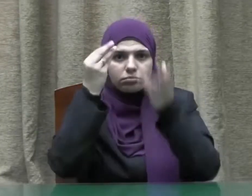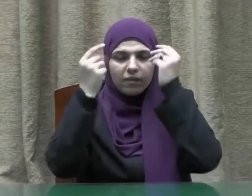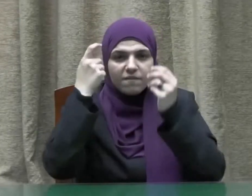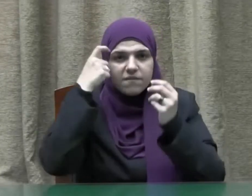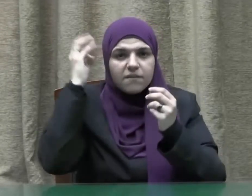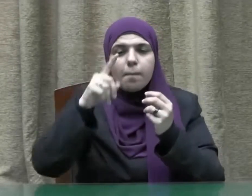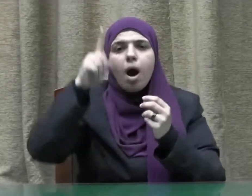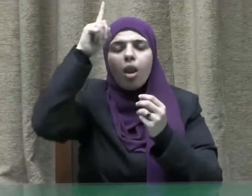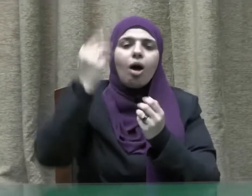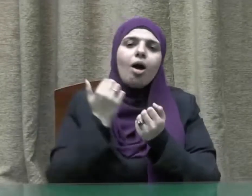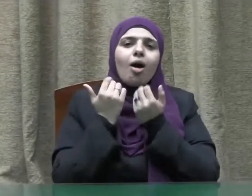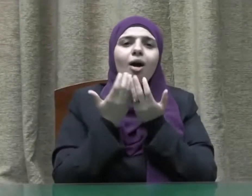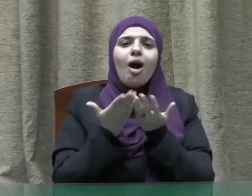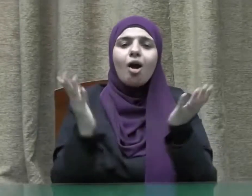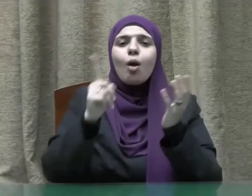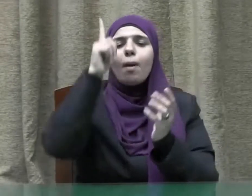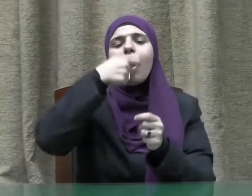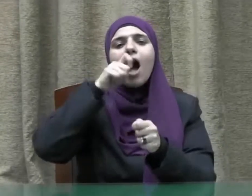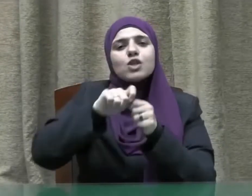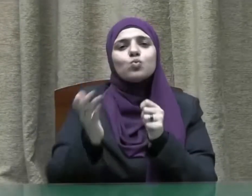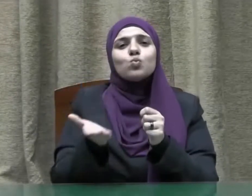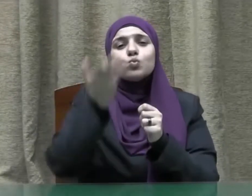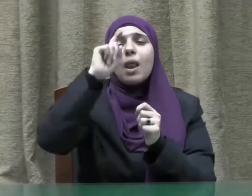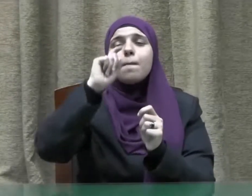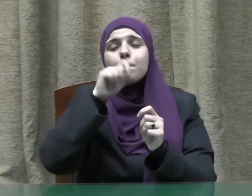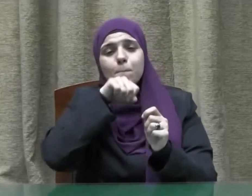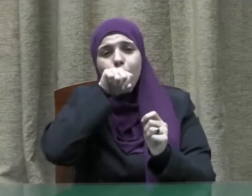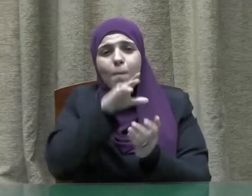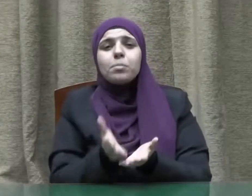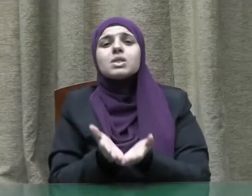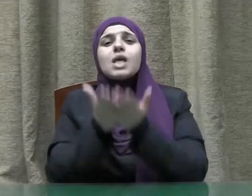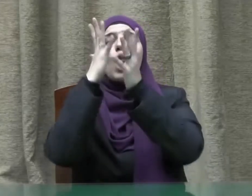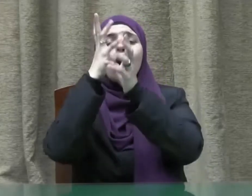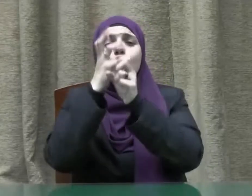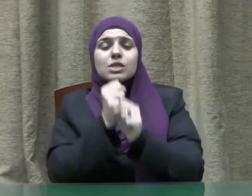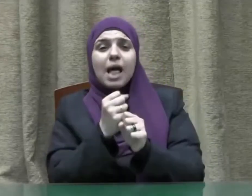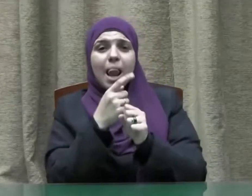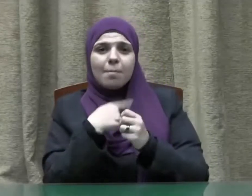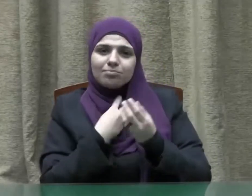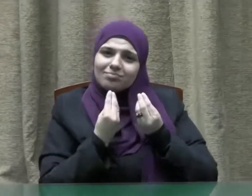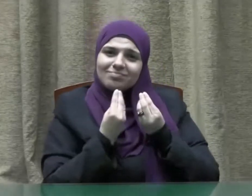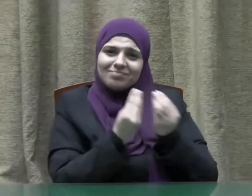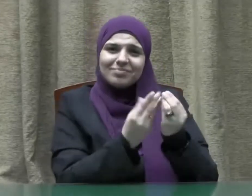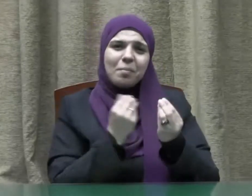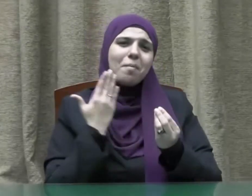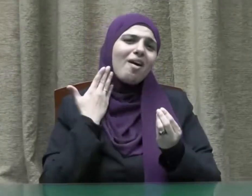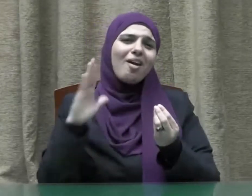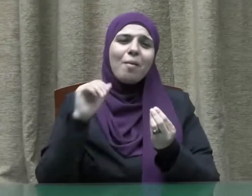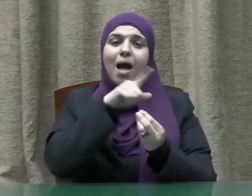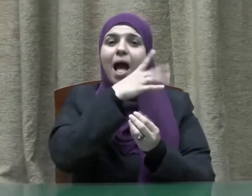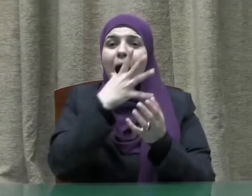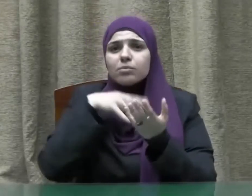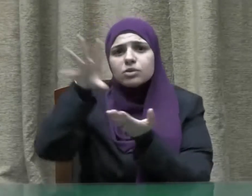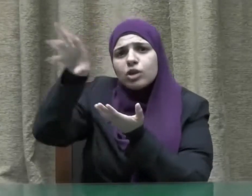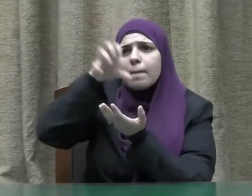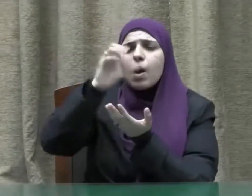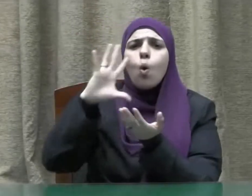التي أكرم الله عز وجل بها نبيه صلى الله عليه وسلم أن جمع له